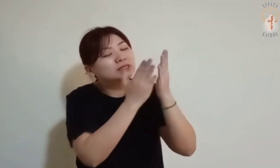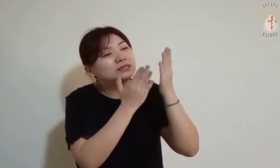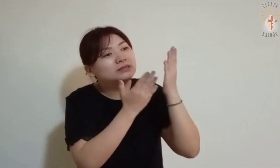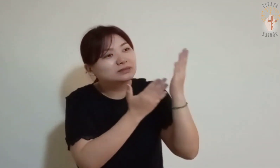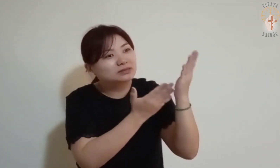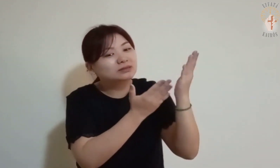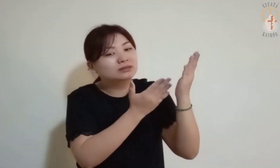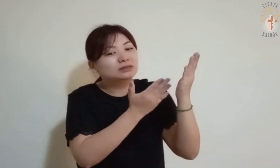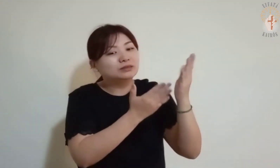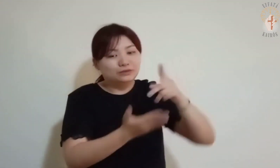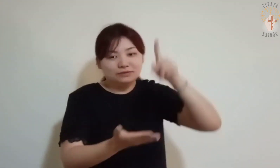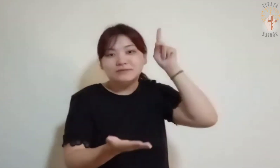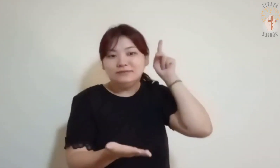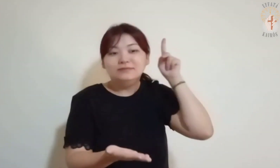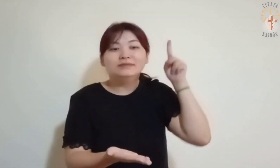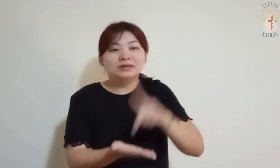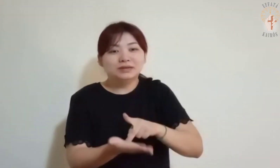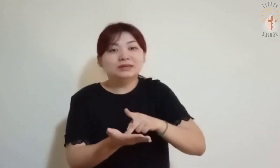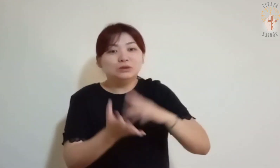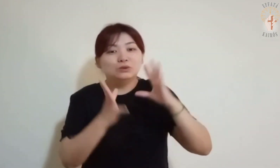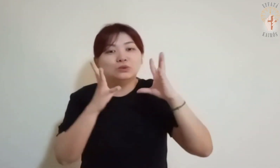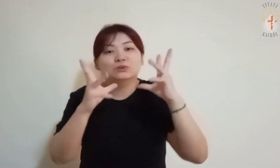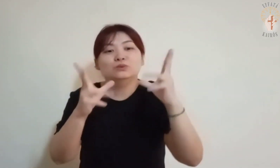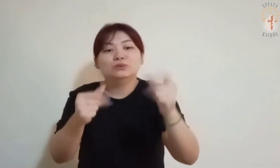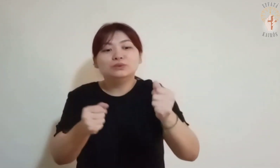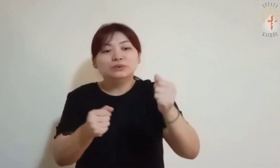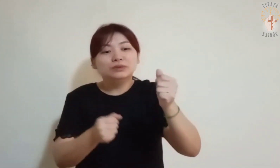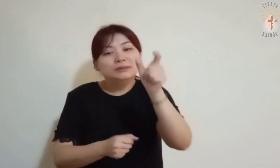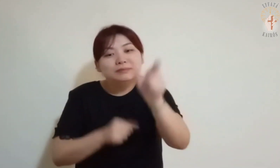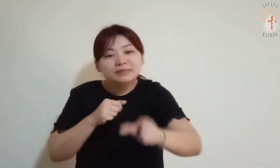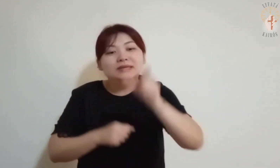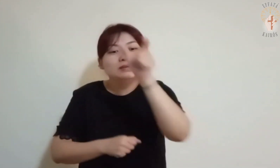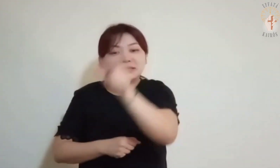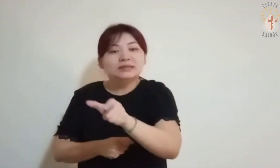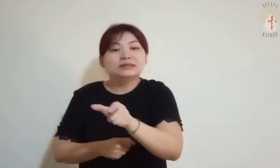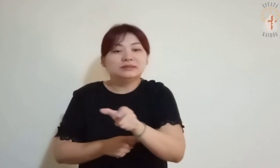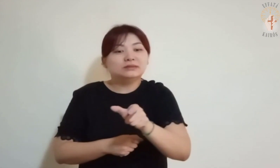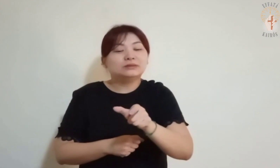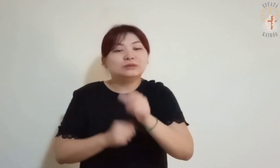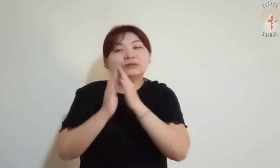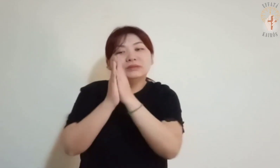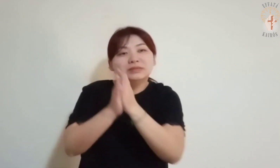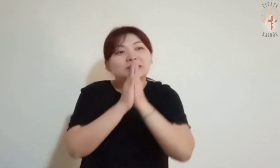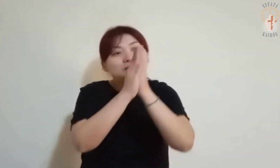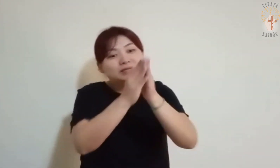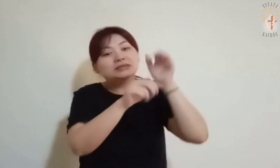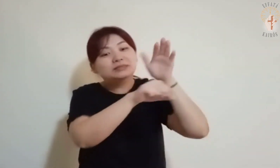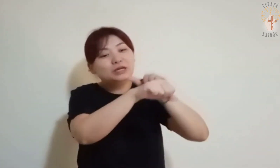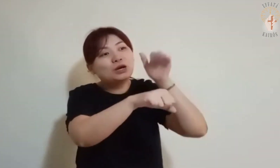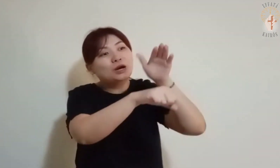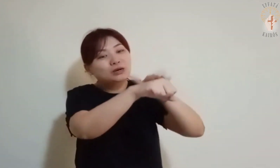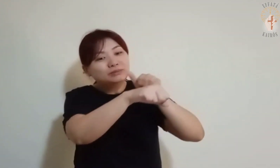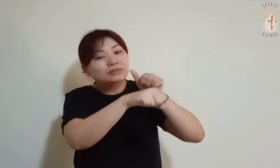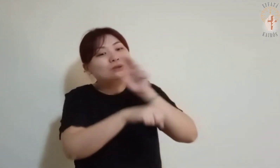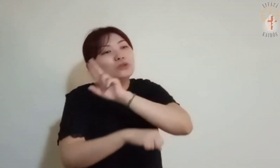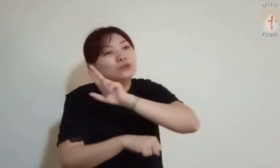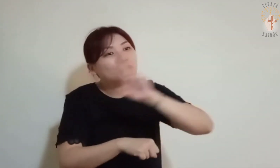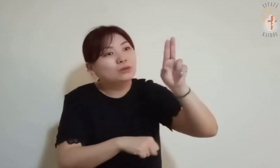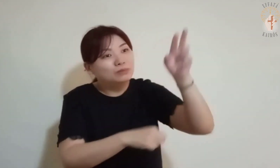De fato, todo aquele que invocar o nome